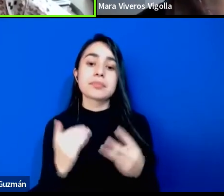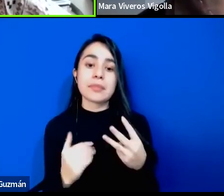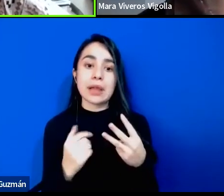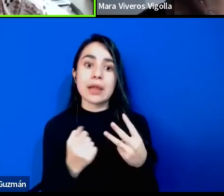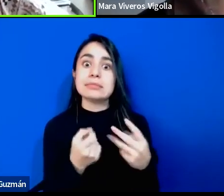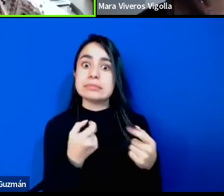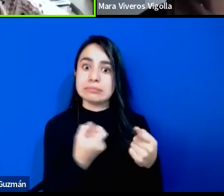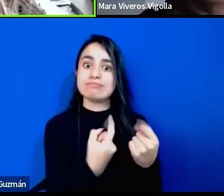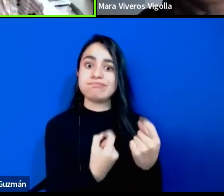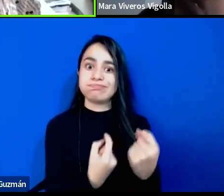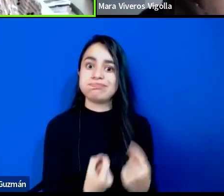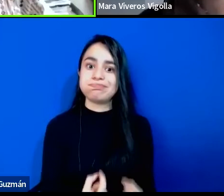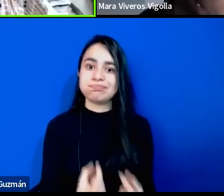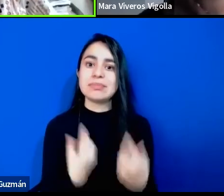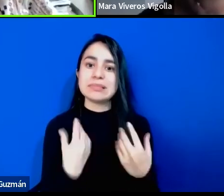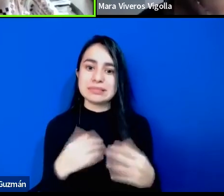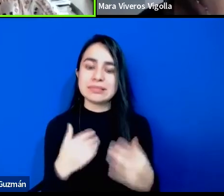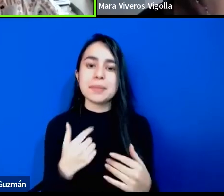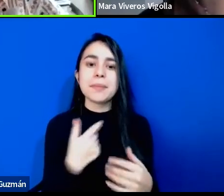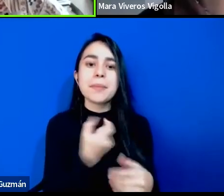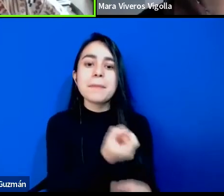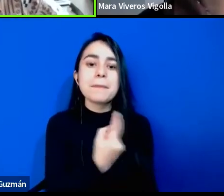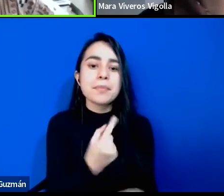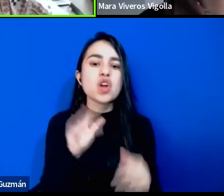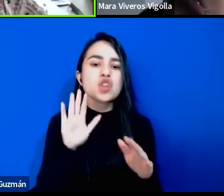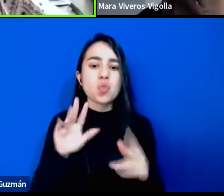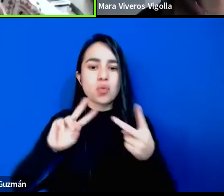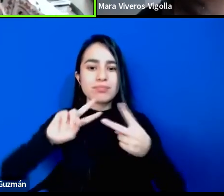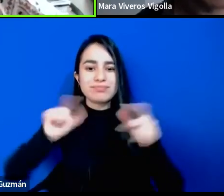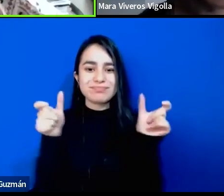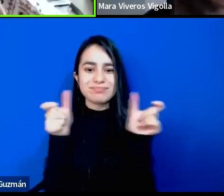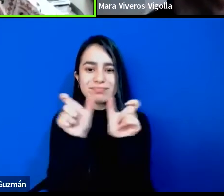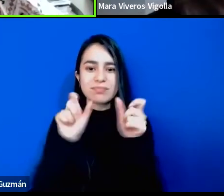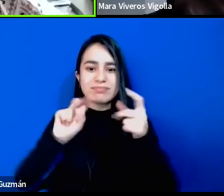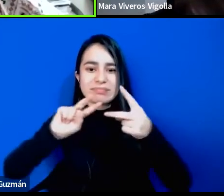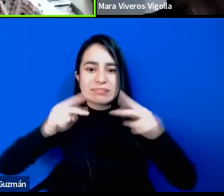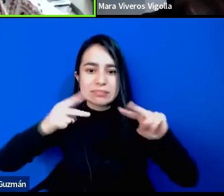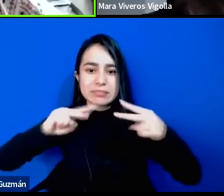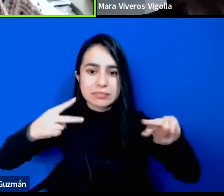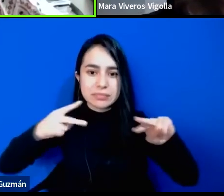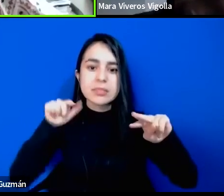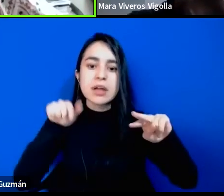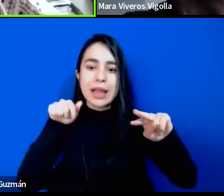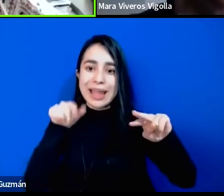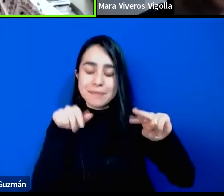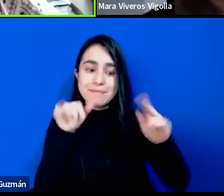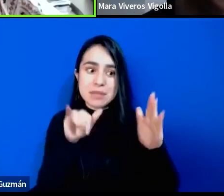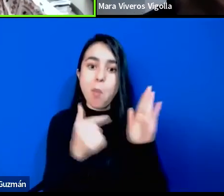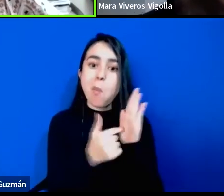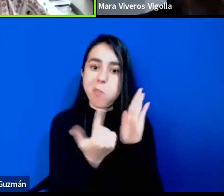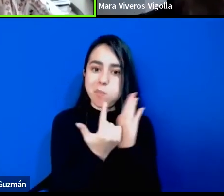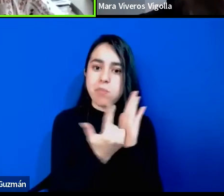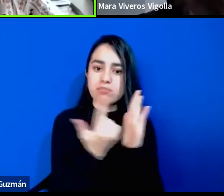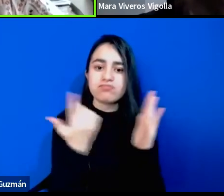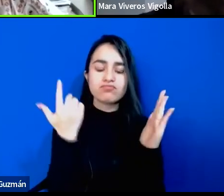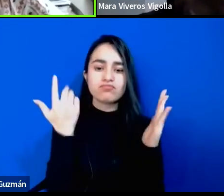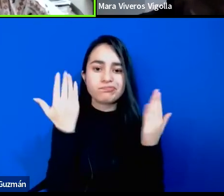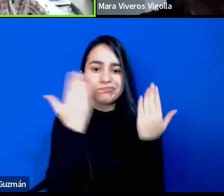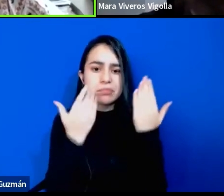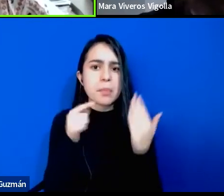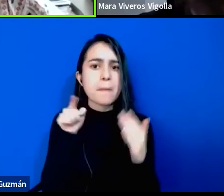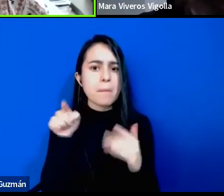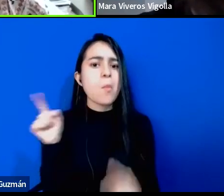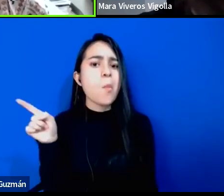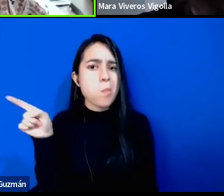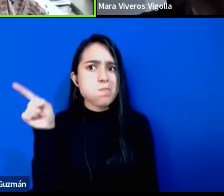muchas preguntas, me gustaría preguntar sobre el oxymoron, sobre el que reflexiona el libro, sugiere que hoy en día hay más